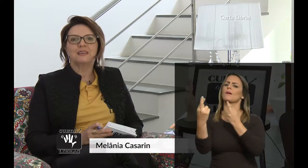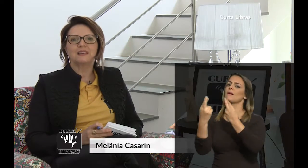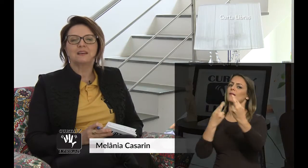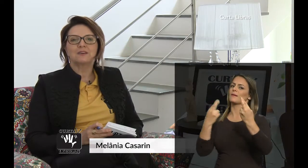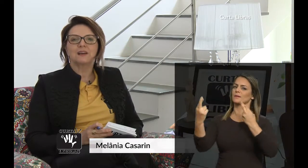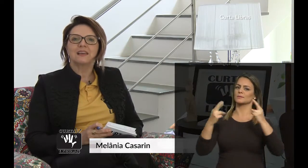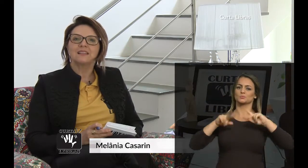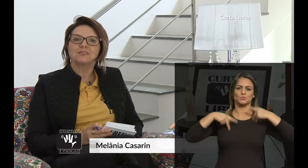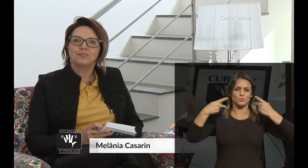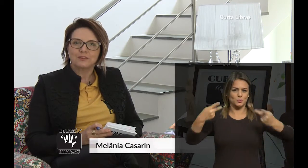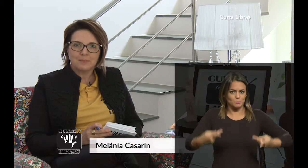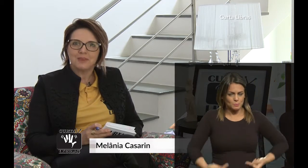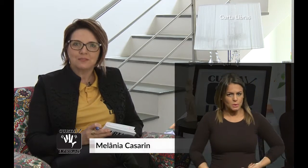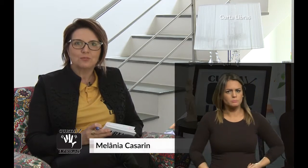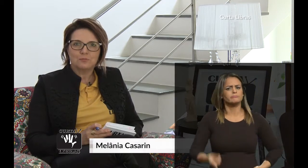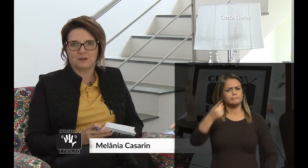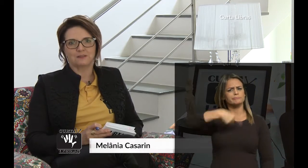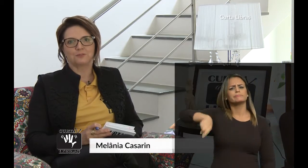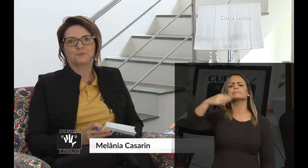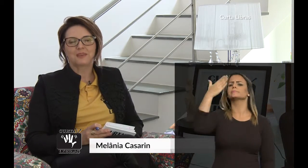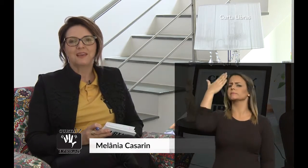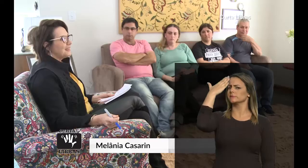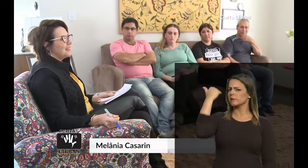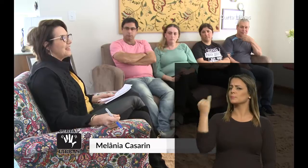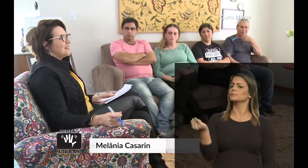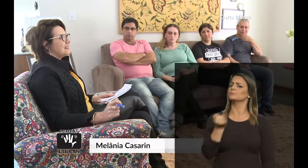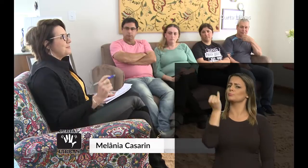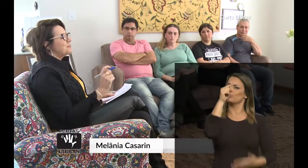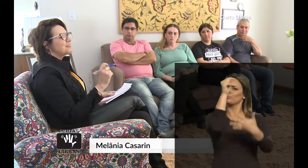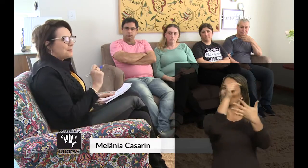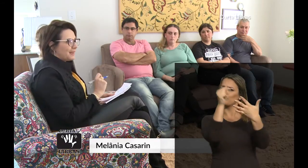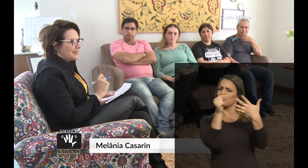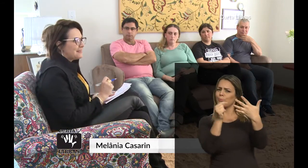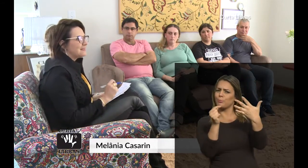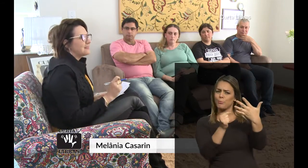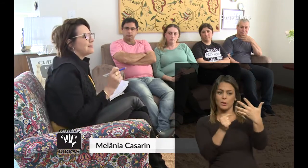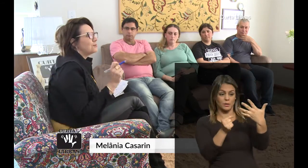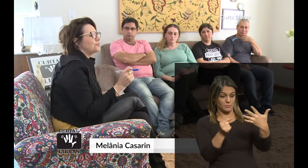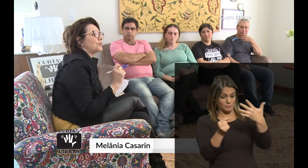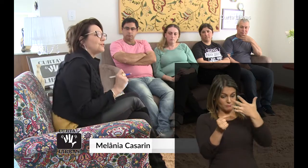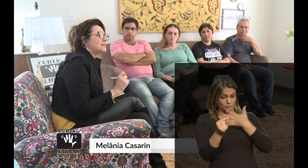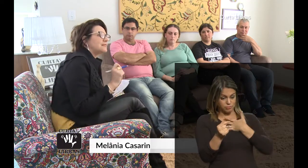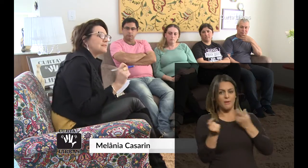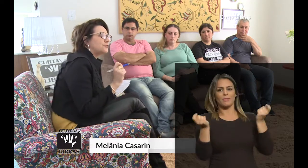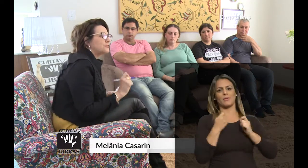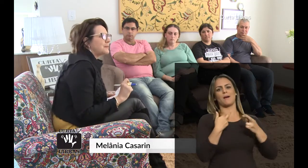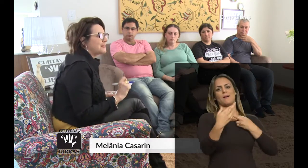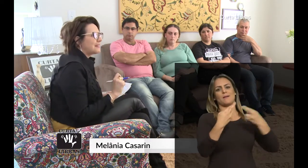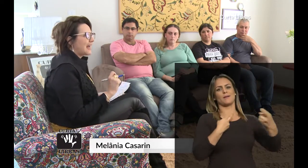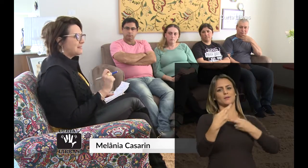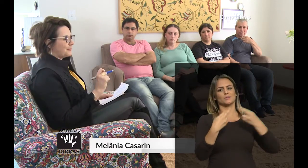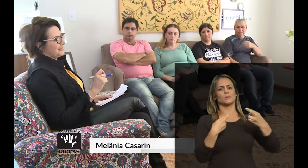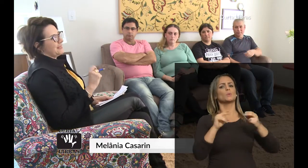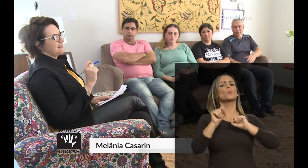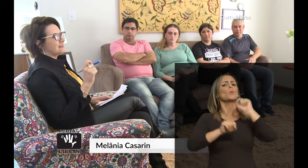relacionamento humano. Sabemos também que existem alguns fatores que são fundamentais para que esses